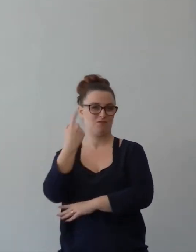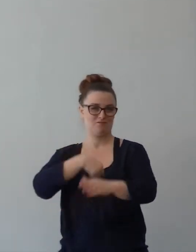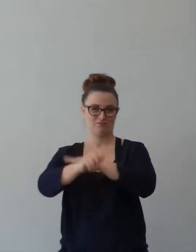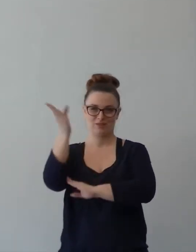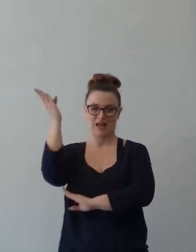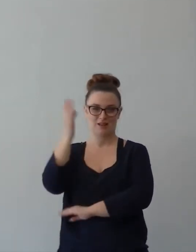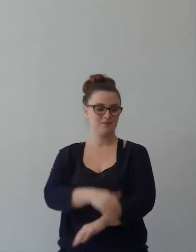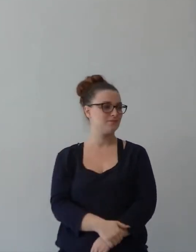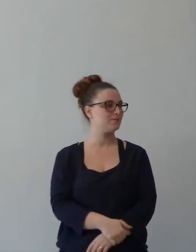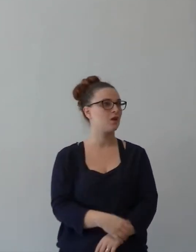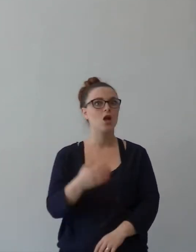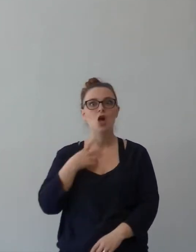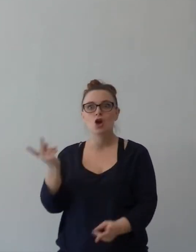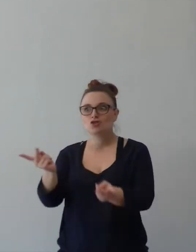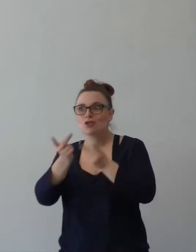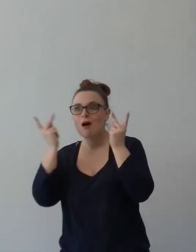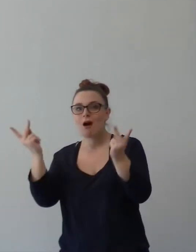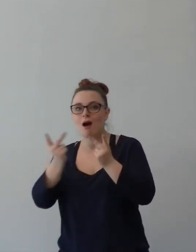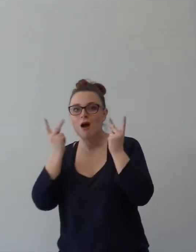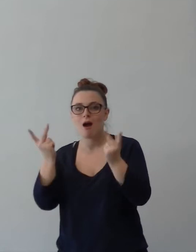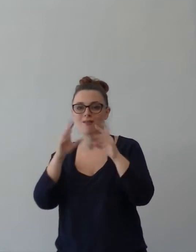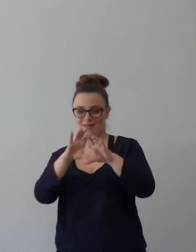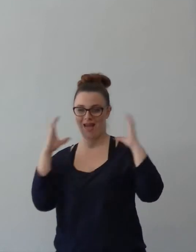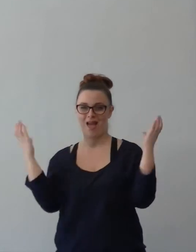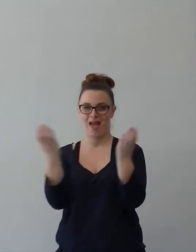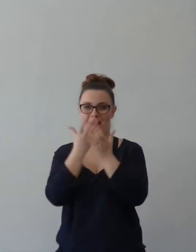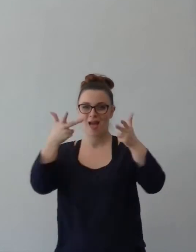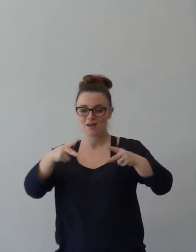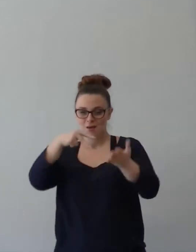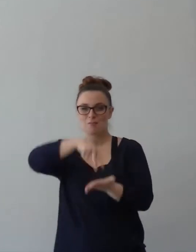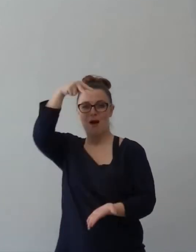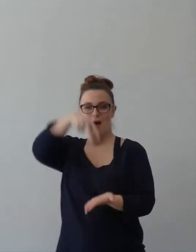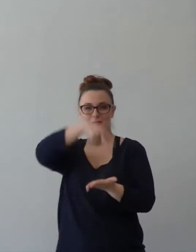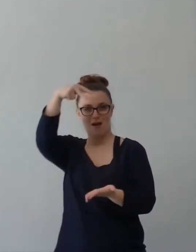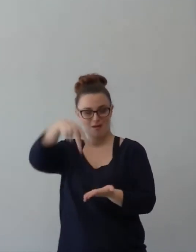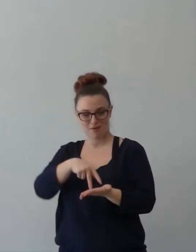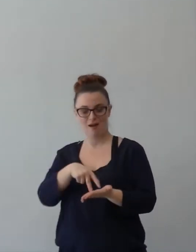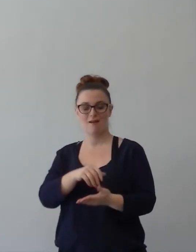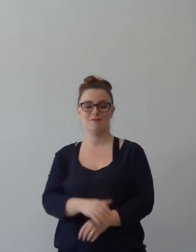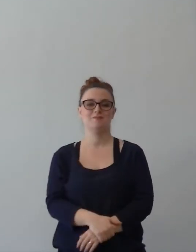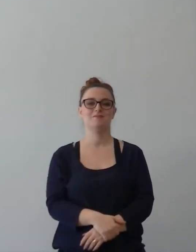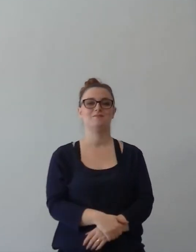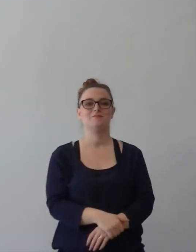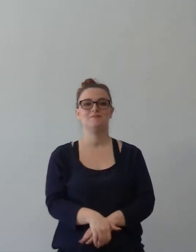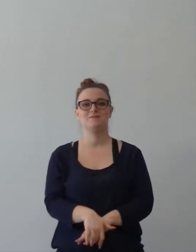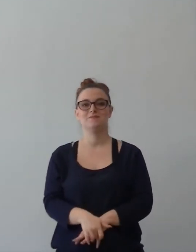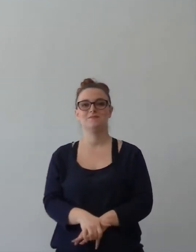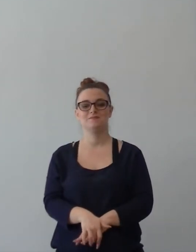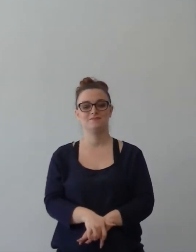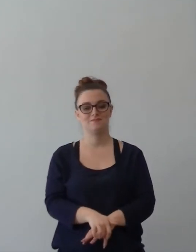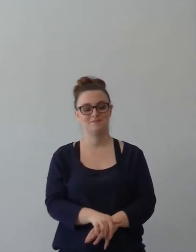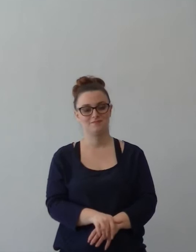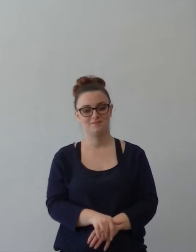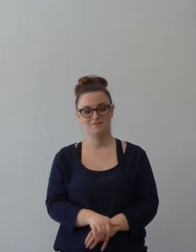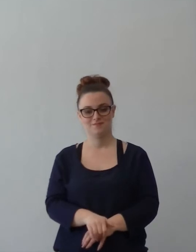gioito per ogni gol che ho fatto. Ho fatto il tifo. Sono saltato sui seggiolini. Ok?